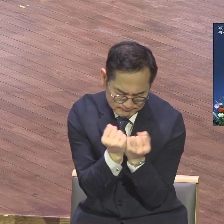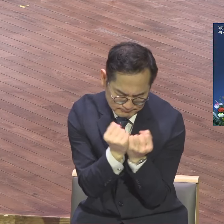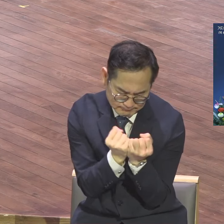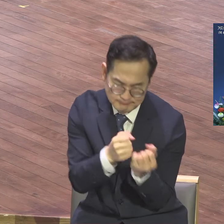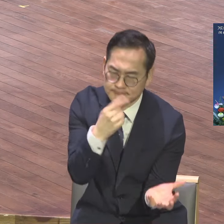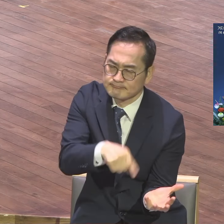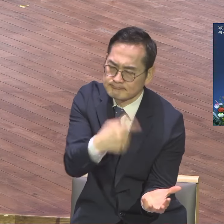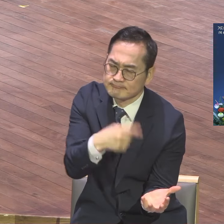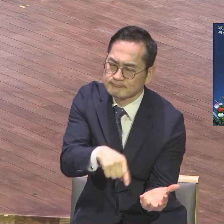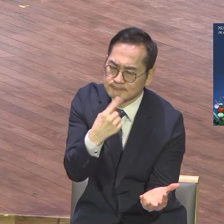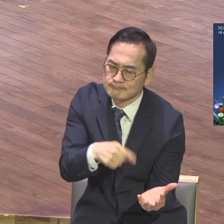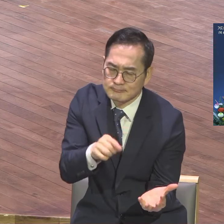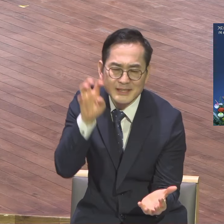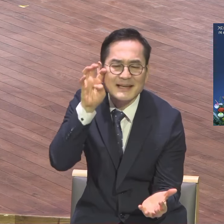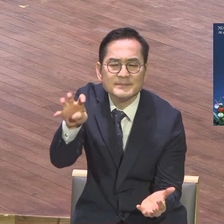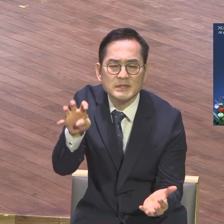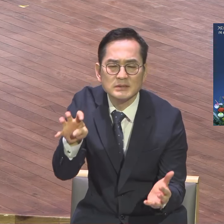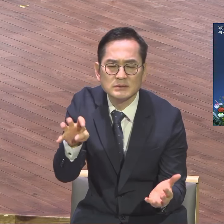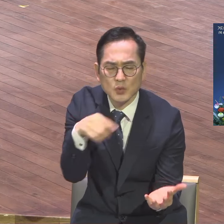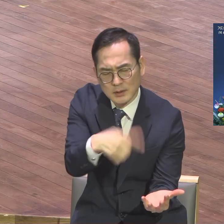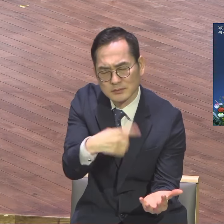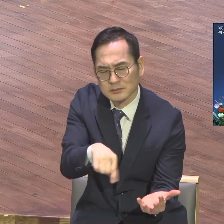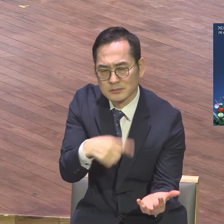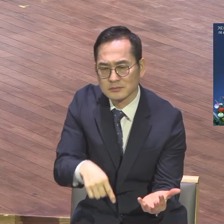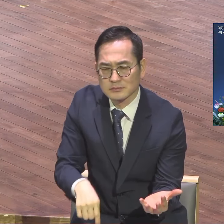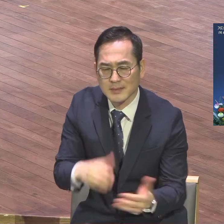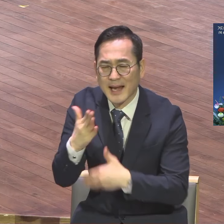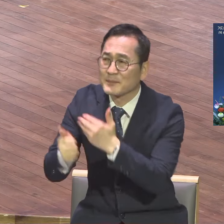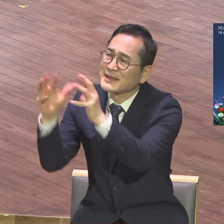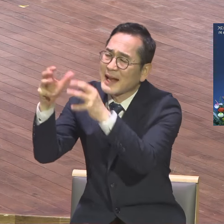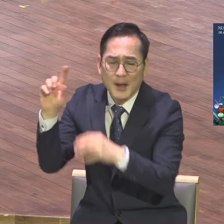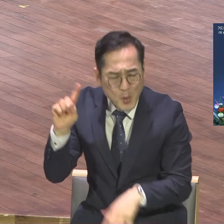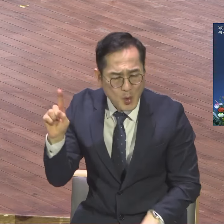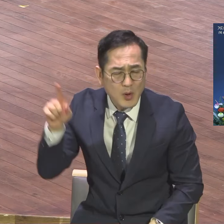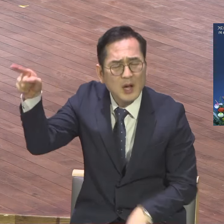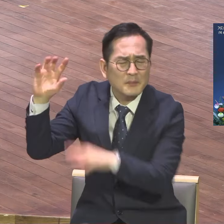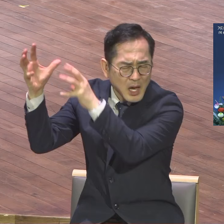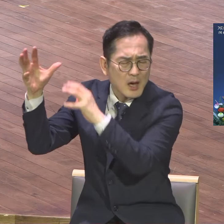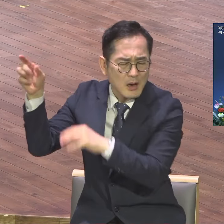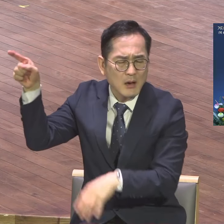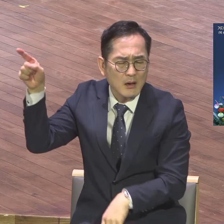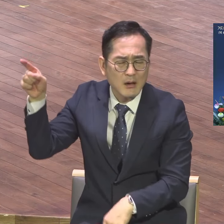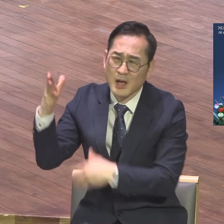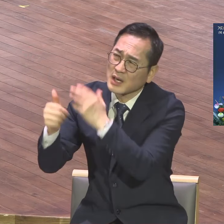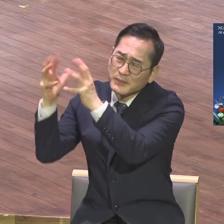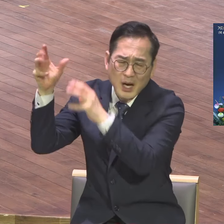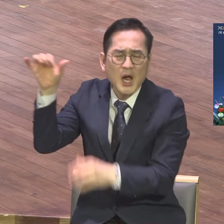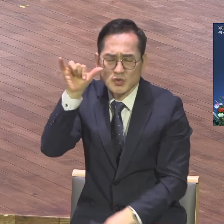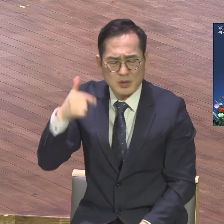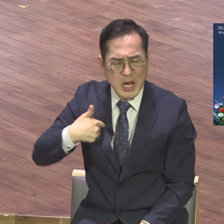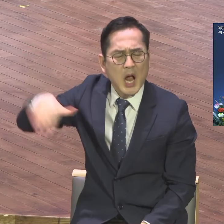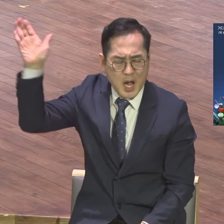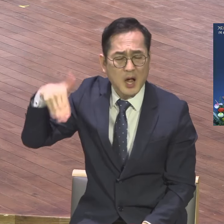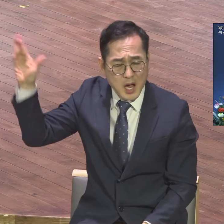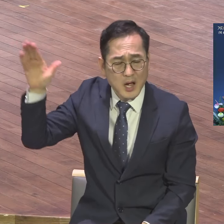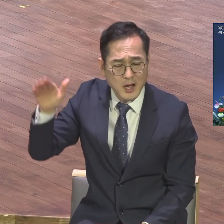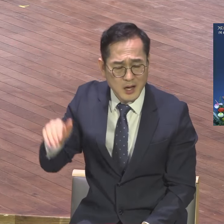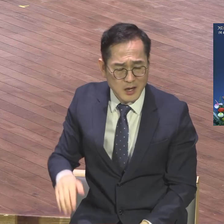몸으로 그렇게 같이 계시면서 하나님의 나라 있다. 하나님의 나라 내 가는데 있다. 40일